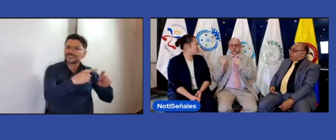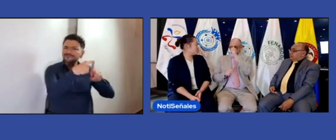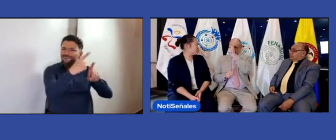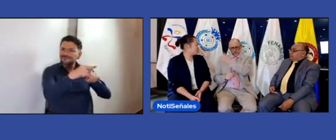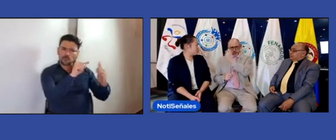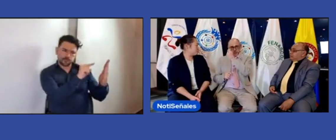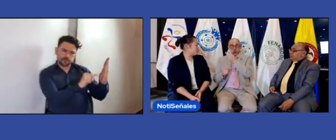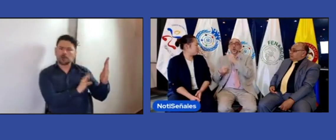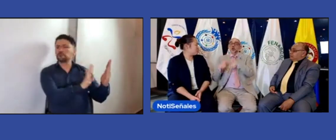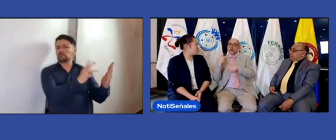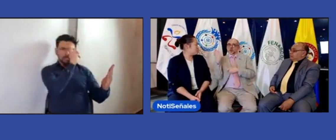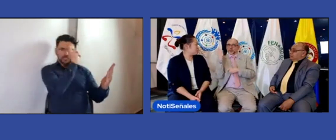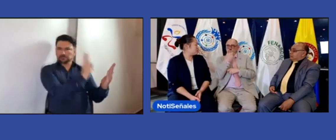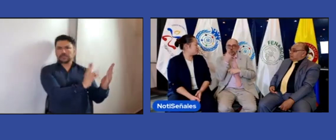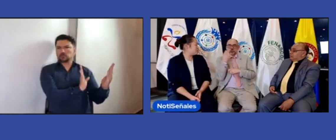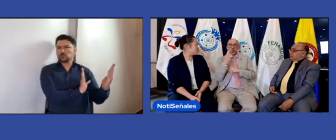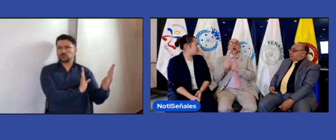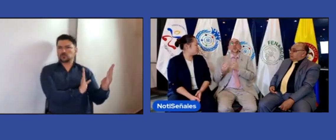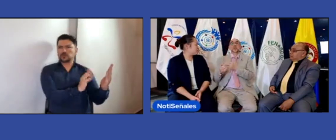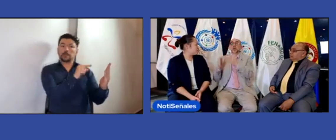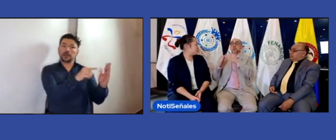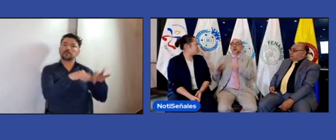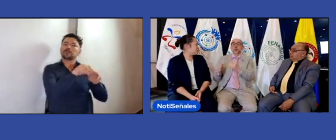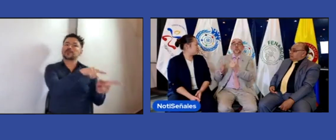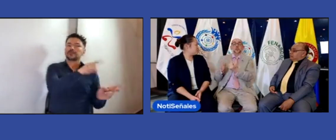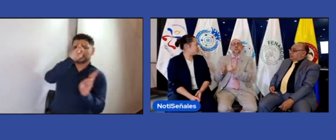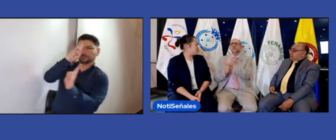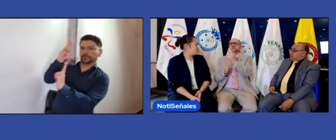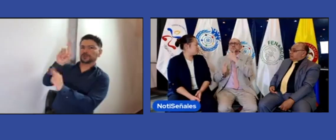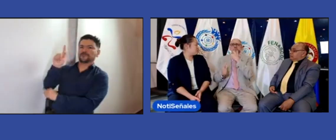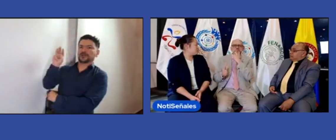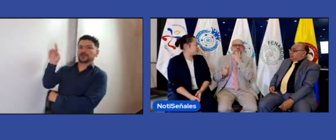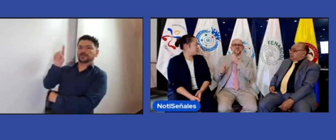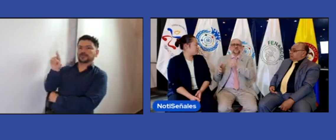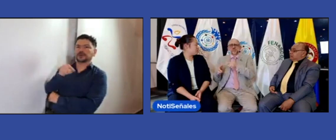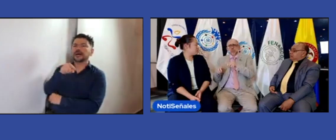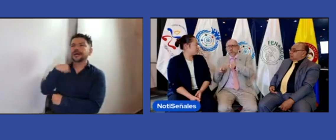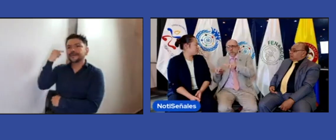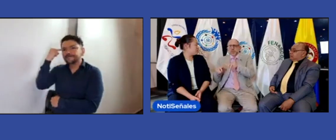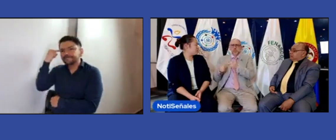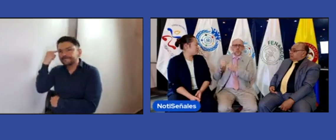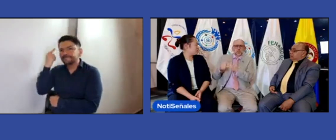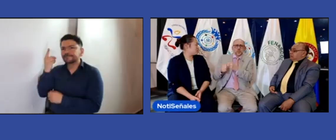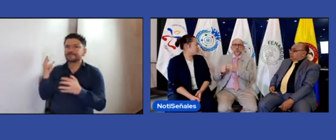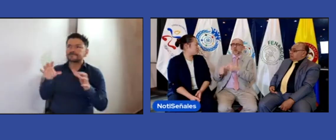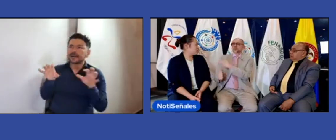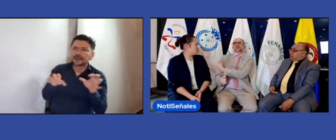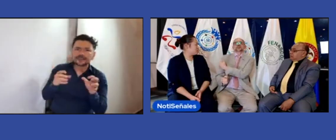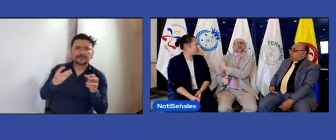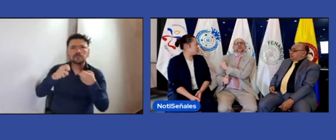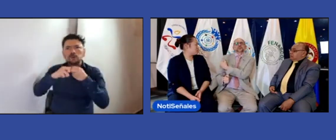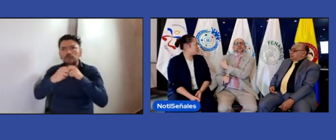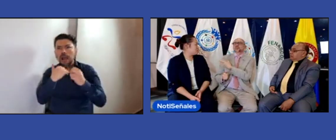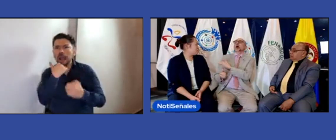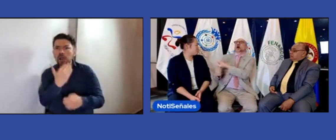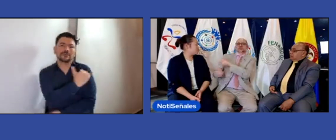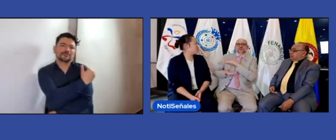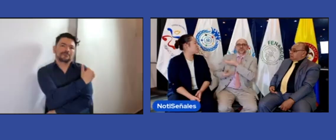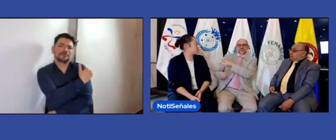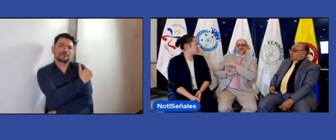organización, pues, les permite trabajar. Nosotros respetamos esa manera de trabajo de ellos y ellos, a su vez, la nuestra. Si ellos en algún